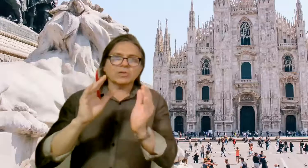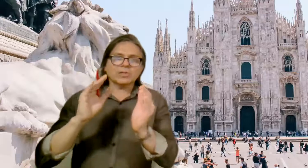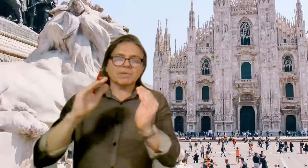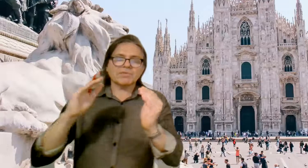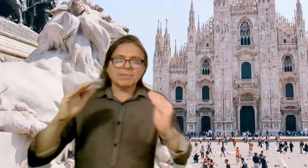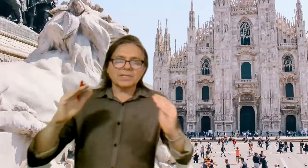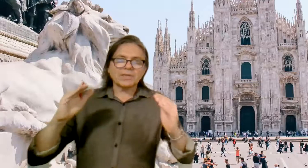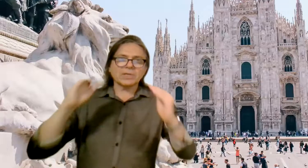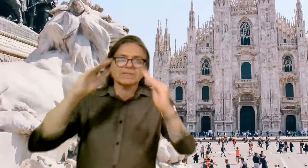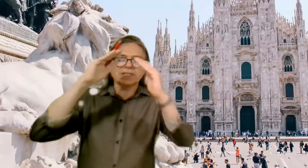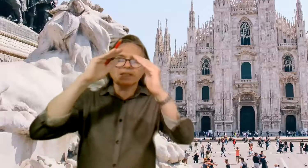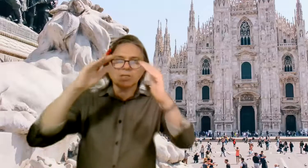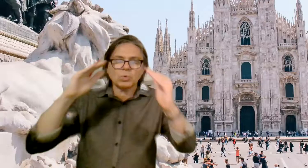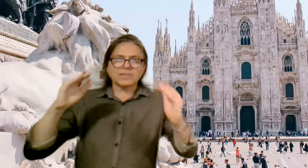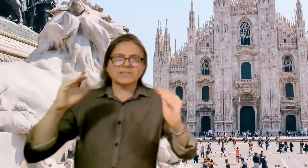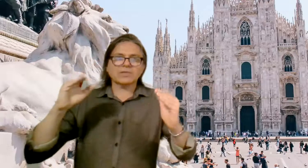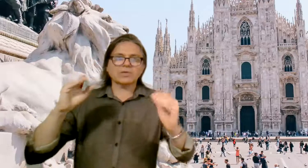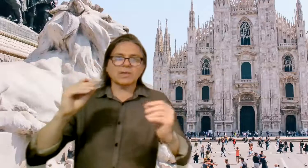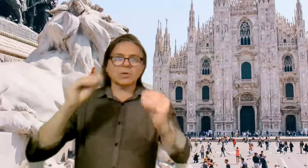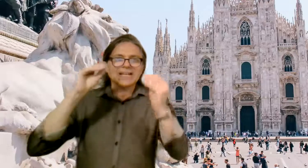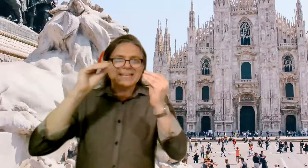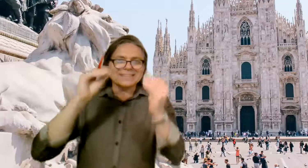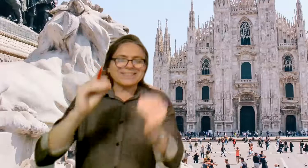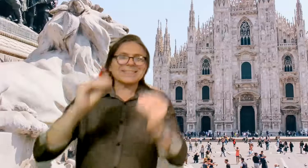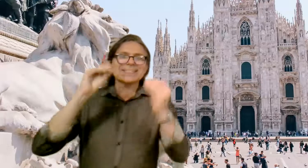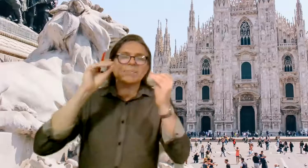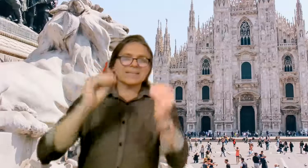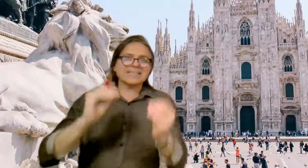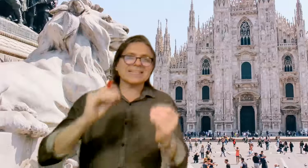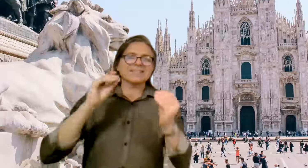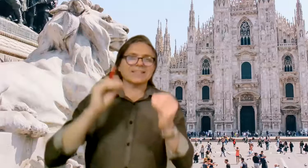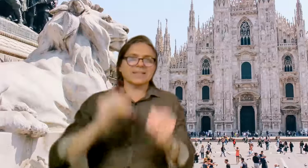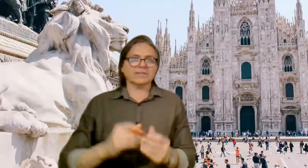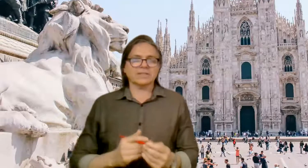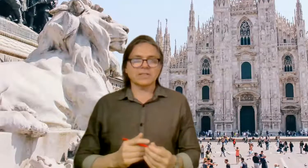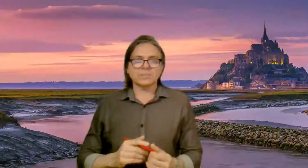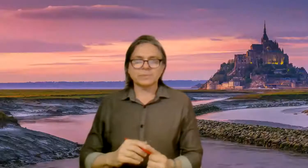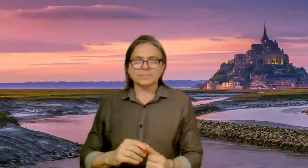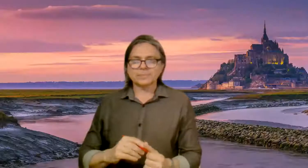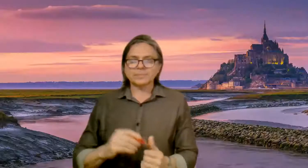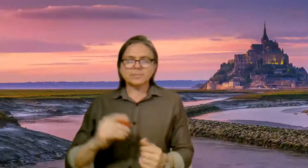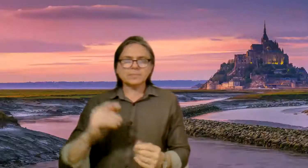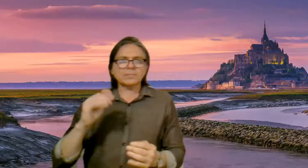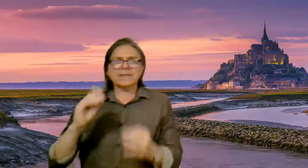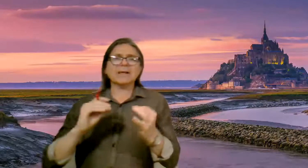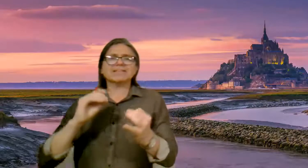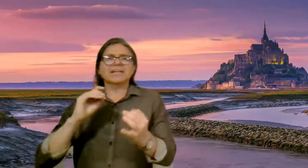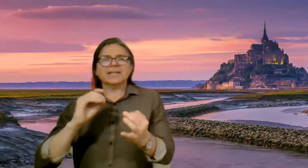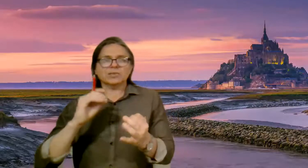nota perfectamente lo que serían esas cubiertas a dos aguas y cierta presencia de clasicismo. Además, en